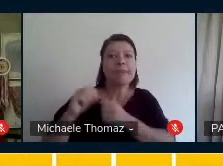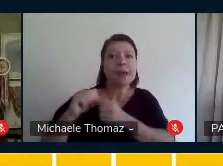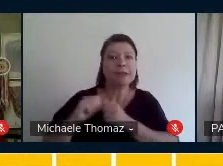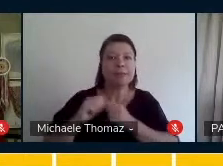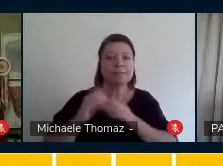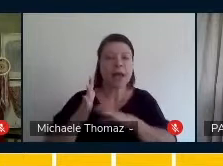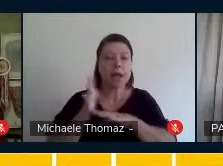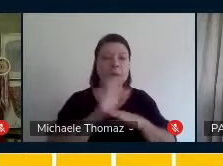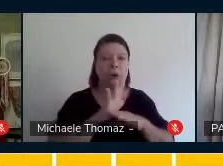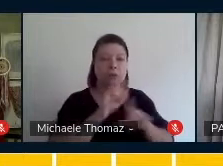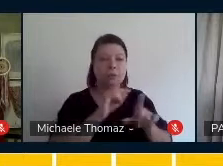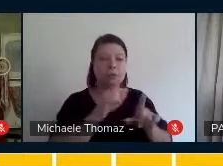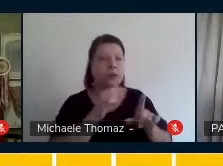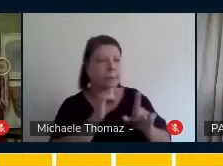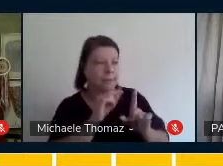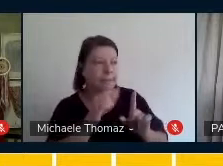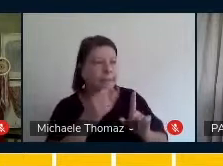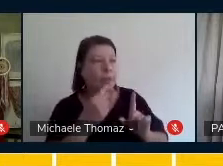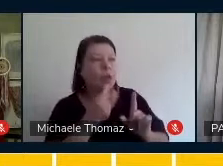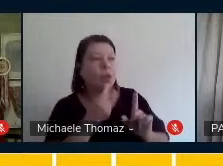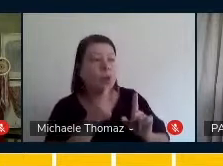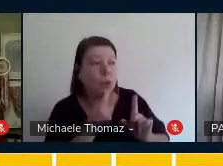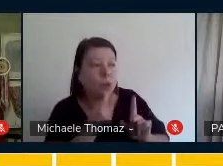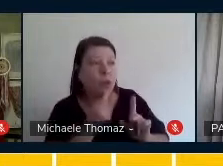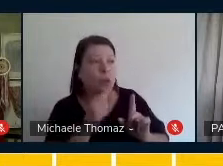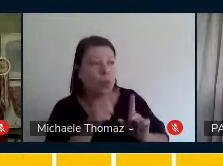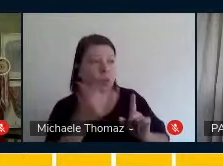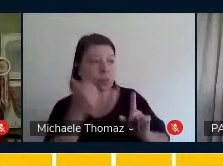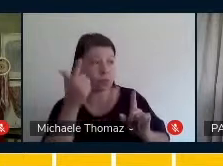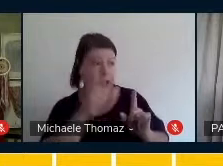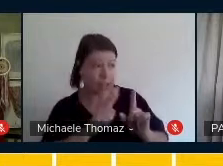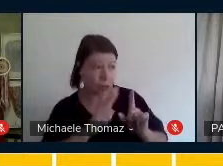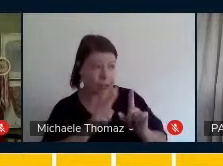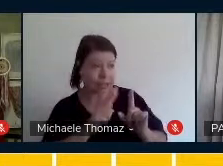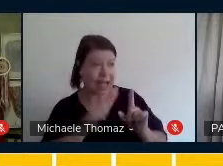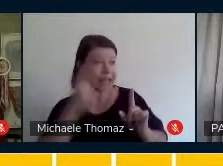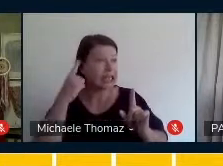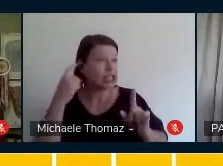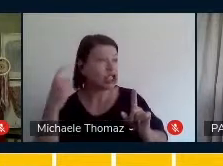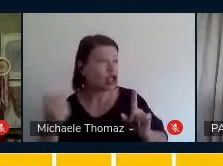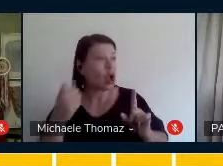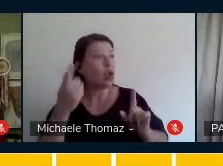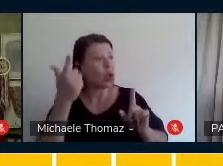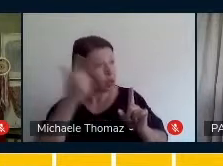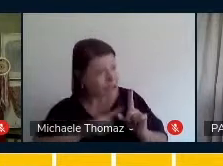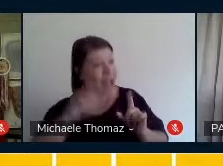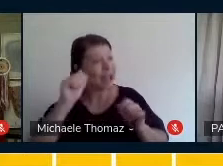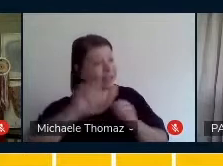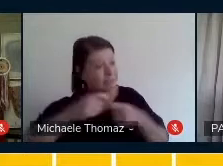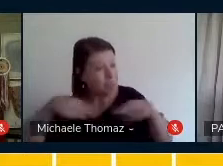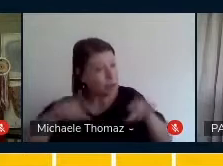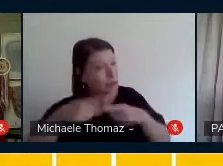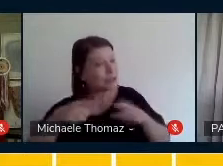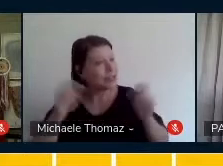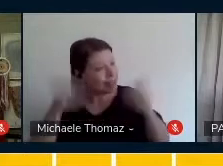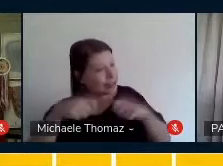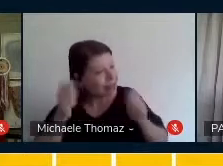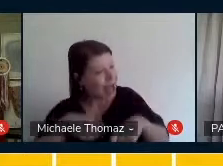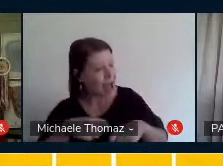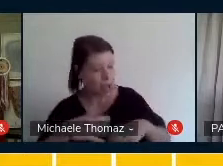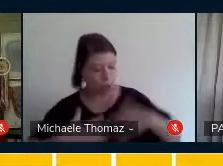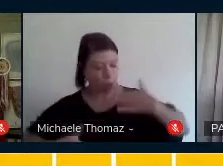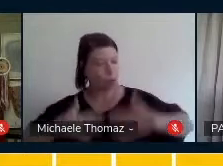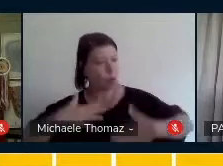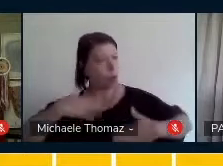falo, Paula, é possível você fazer som, é possível você fazer música utilizando o seu corpo?